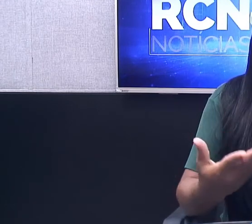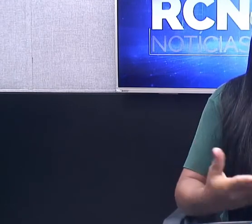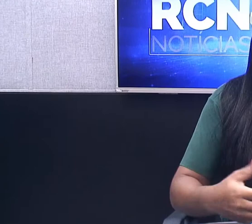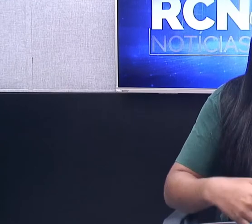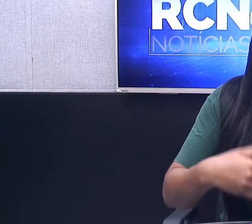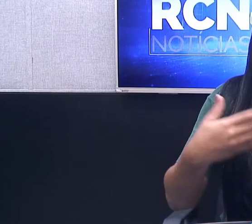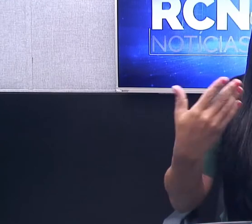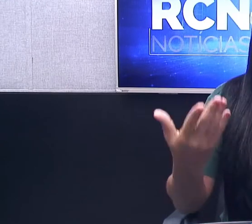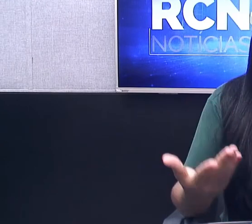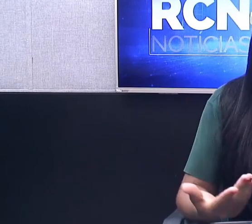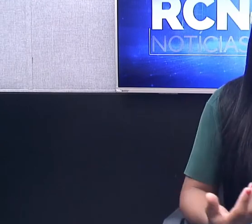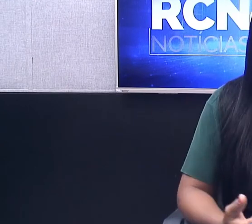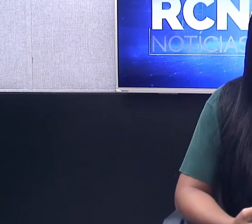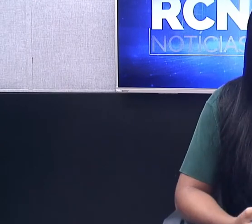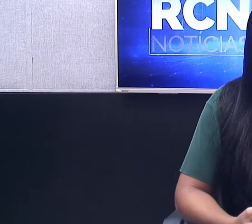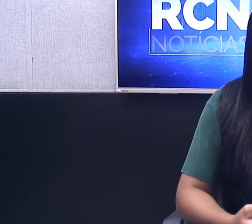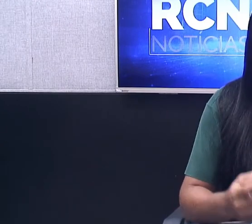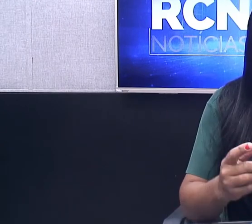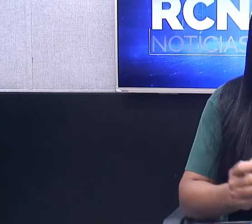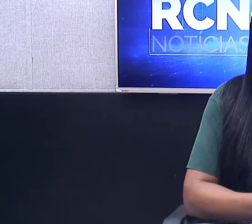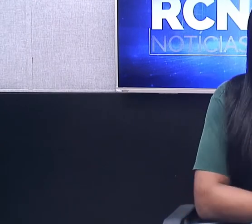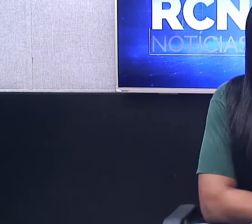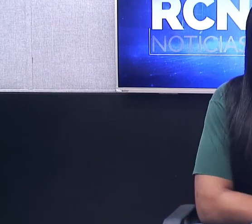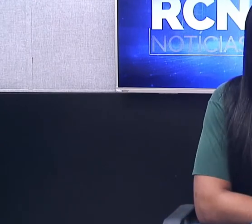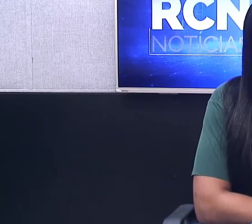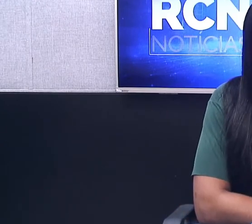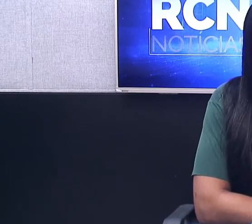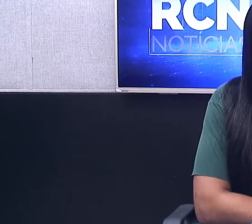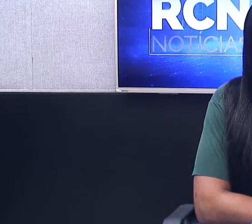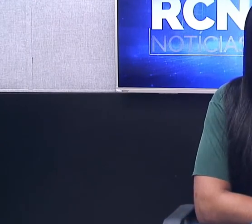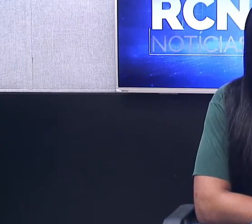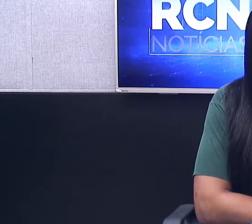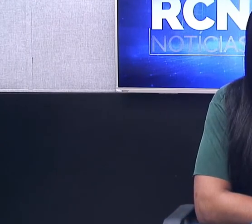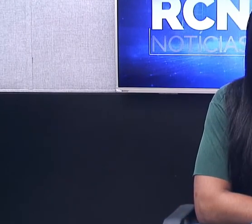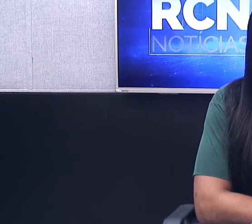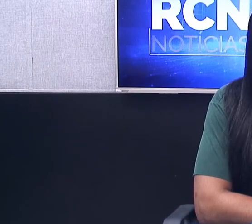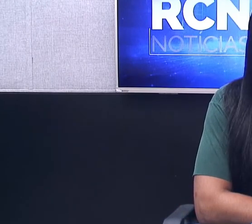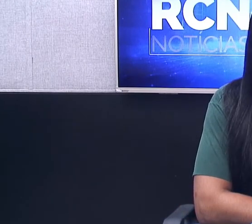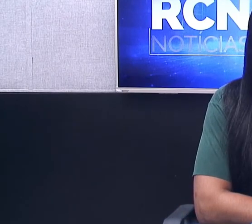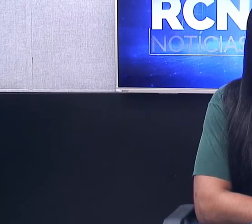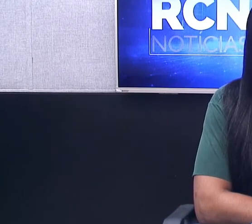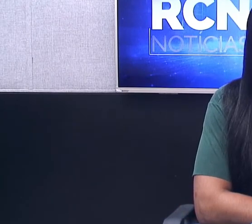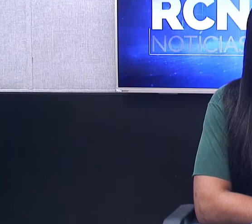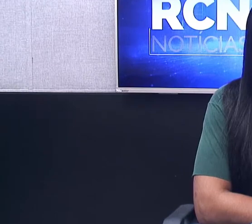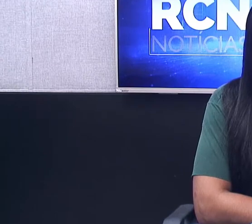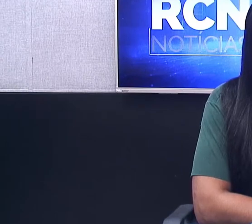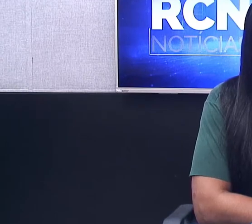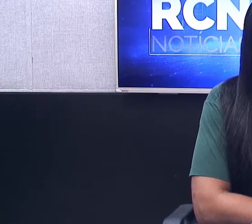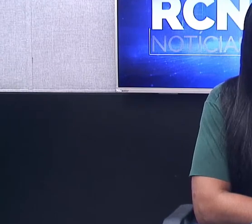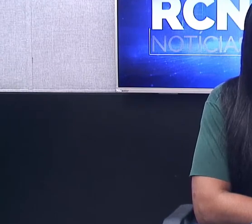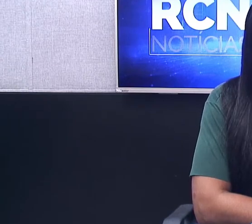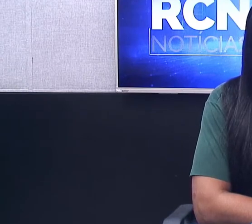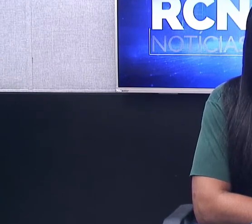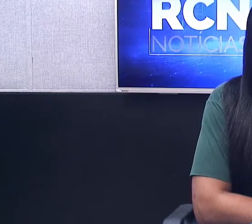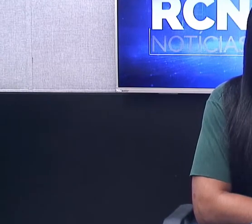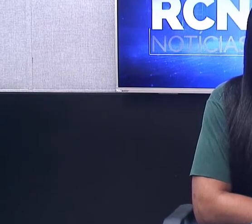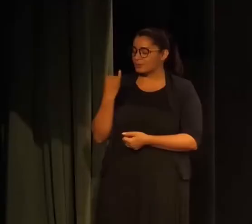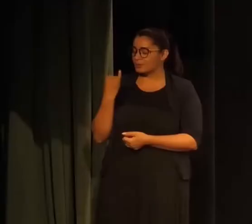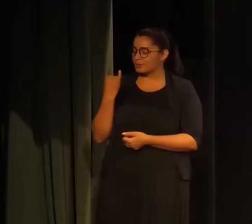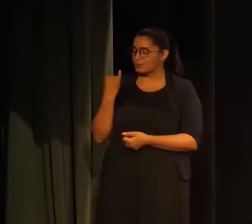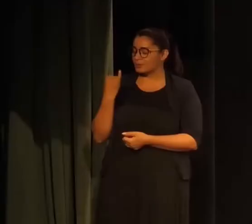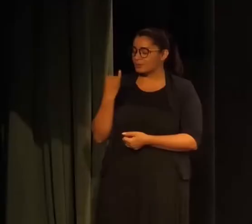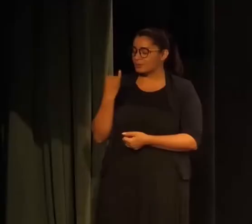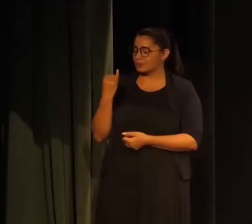esperado, a casa própria, o sonho da casa própria. A gente confere agora mais detalhes sobre esta novidade na reportagem da Daiane